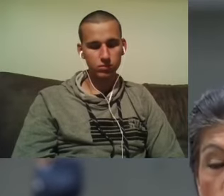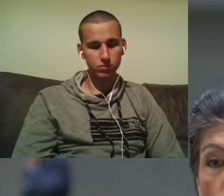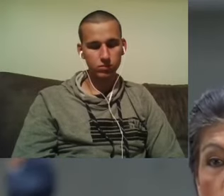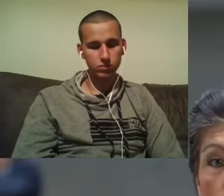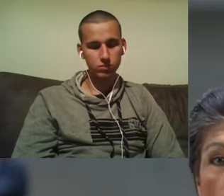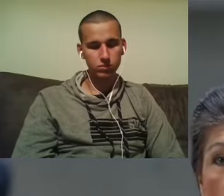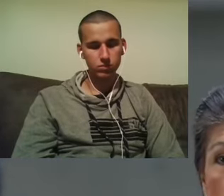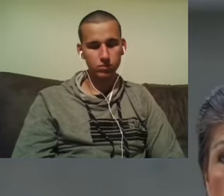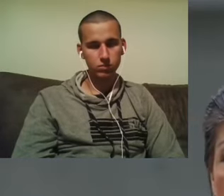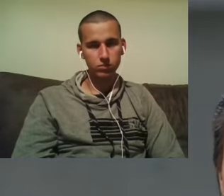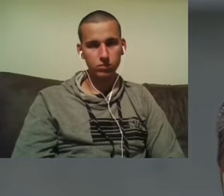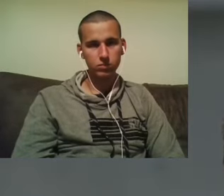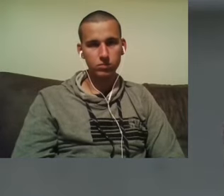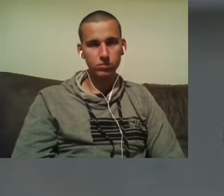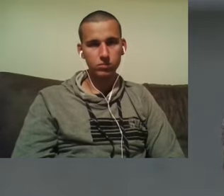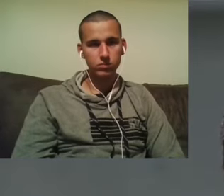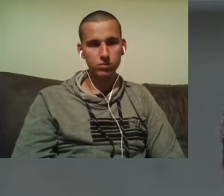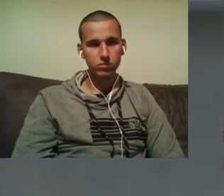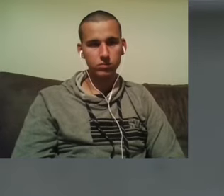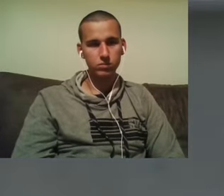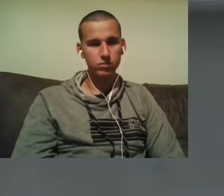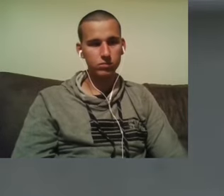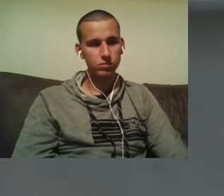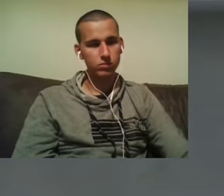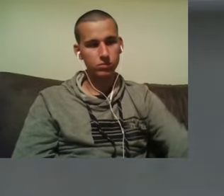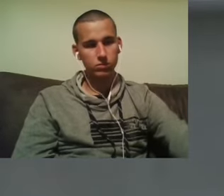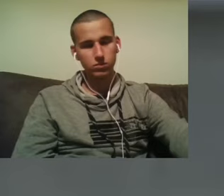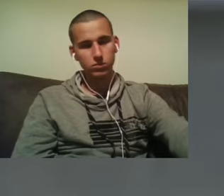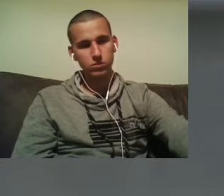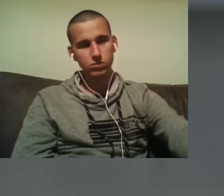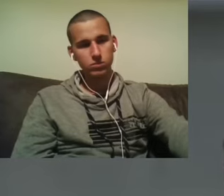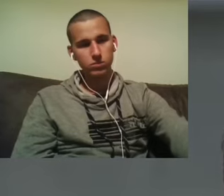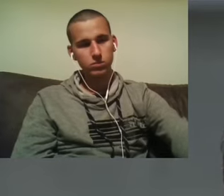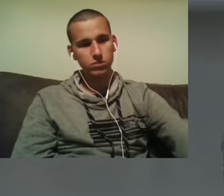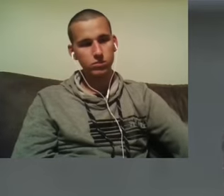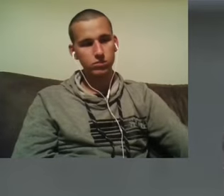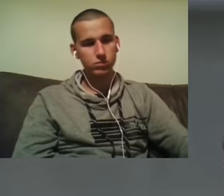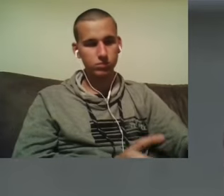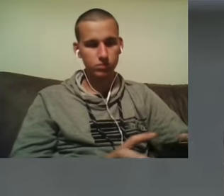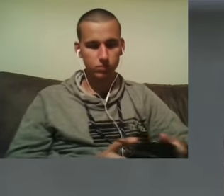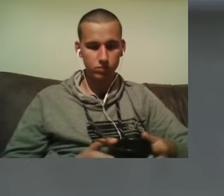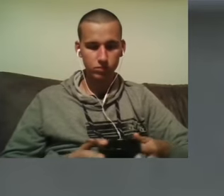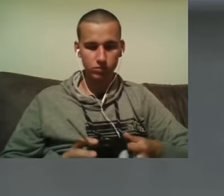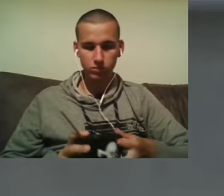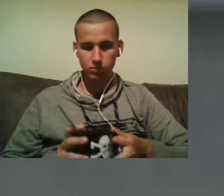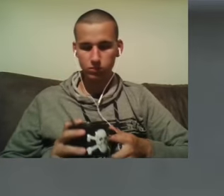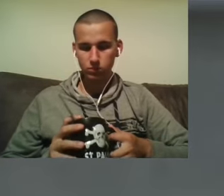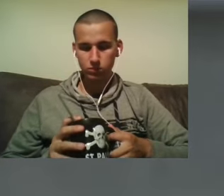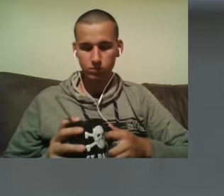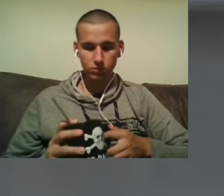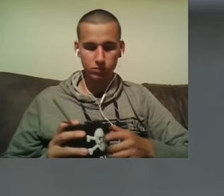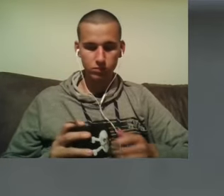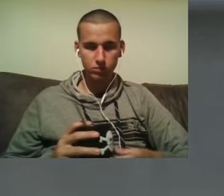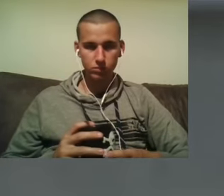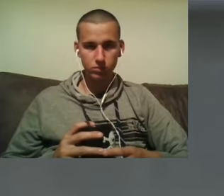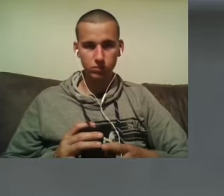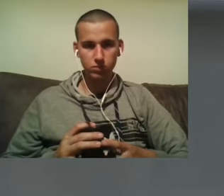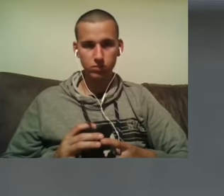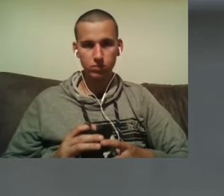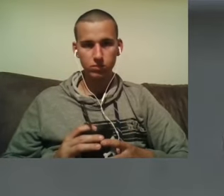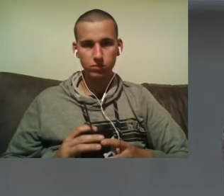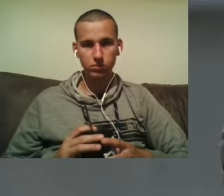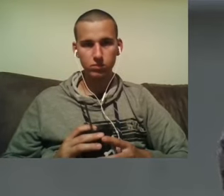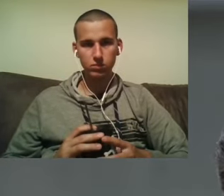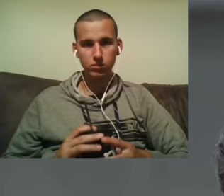diskutiert. Also über lauter Dinge, die eigentlich in einem funktionierenden Staat selbstverständlich sein sollten, es aber